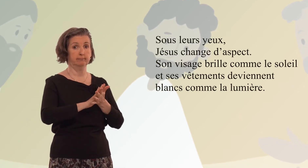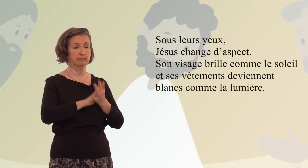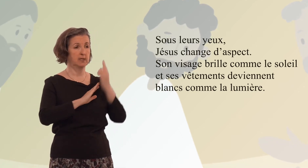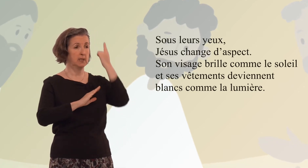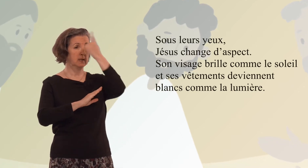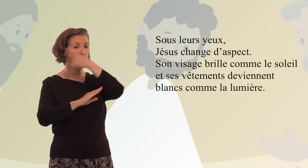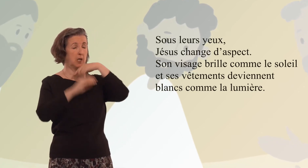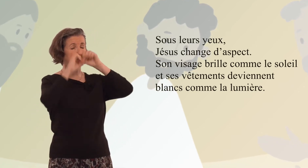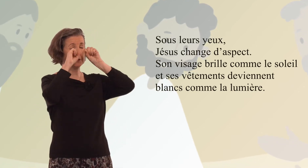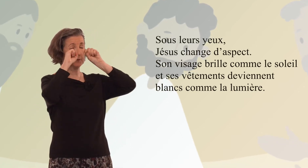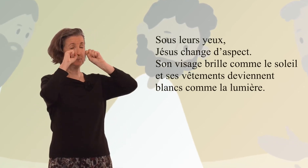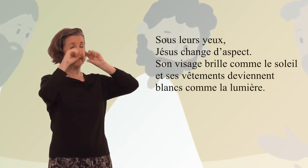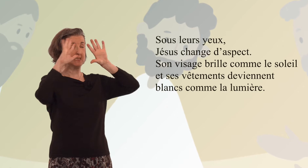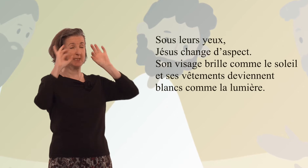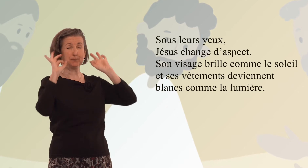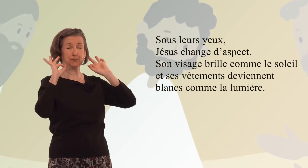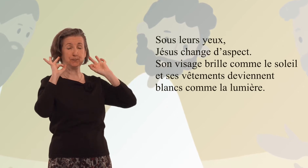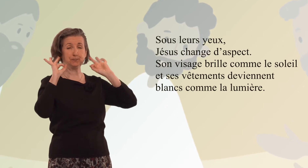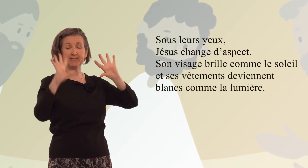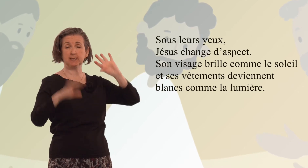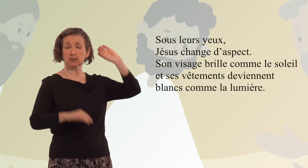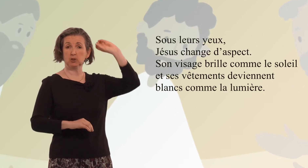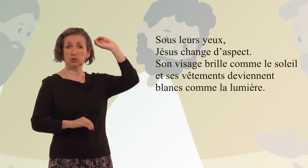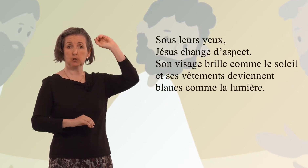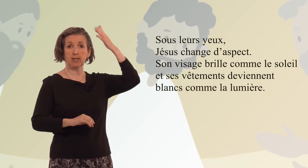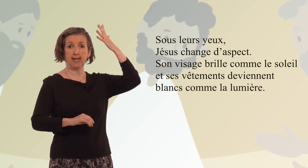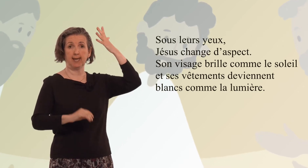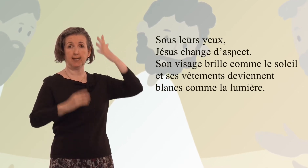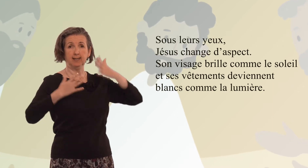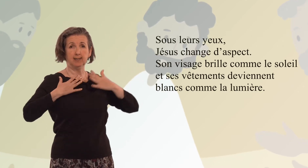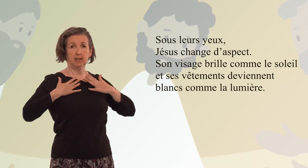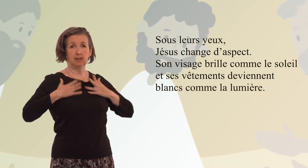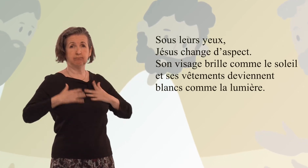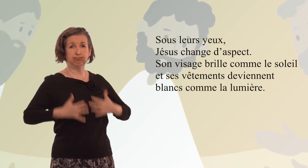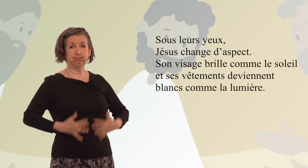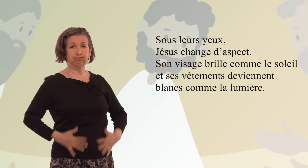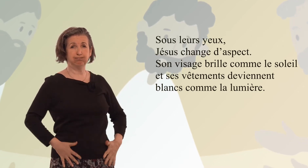Son visage brille comme le soleil et ses vêtements deviennent blancs comme la lumière.